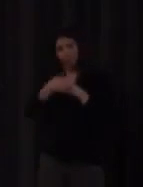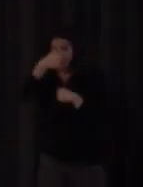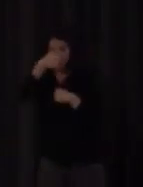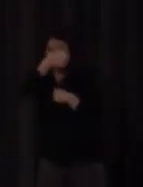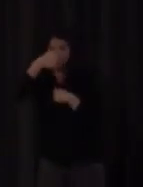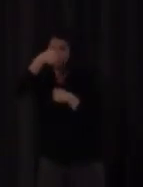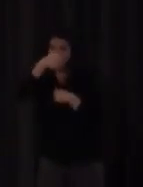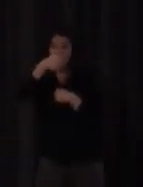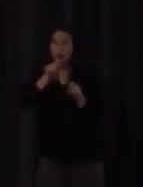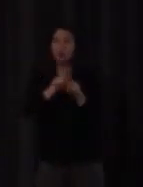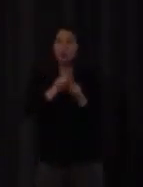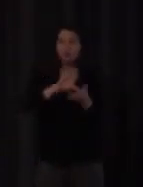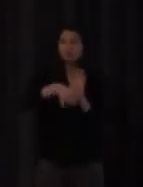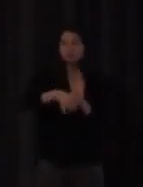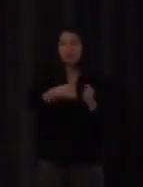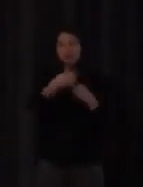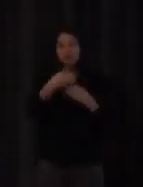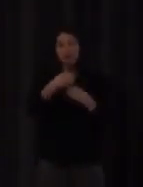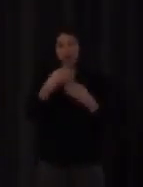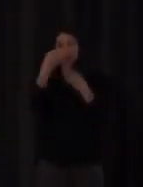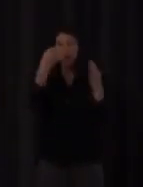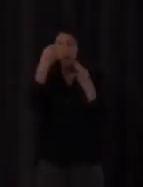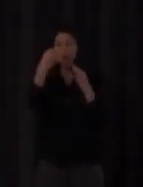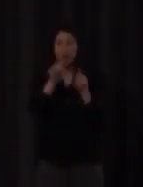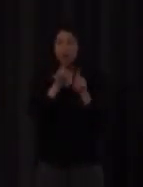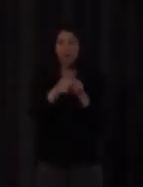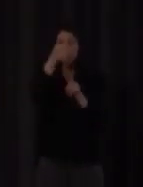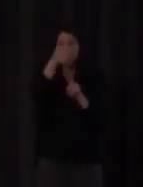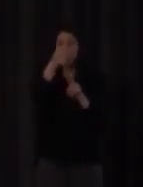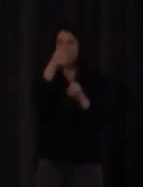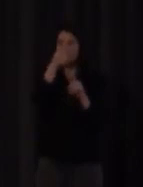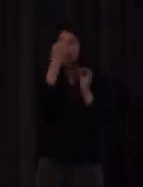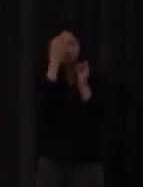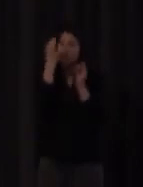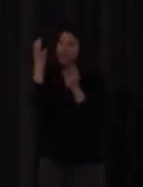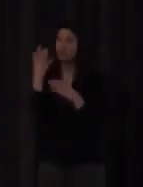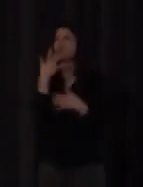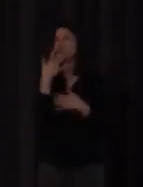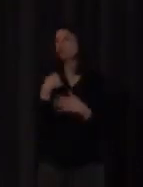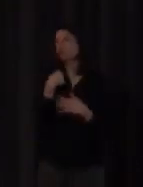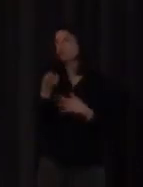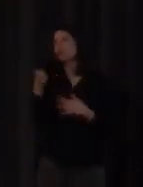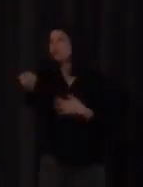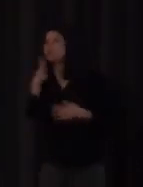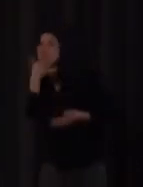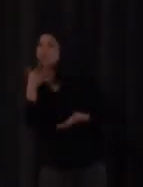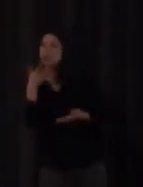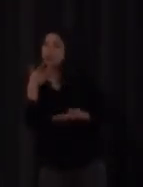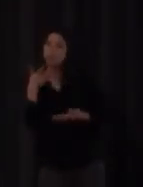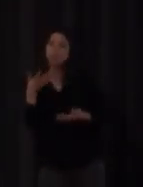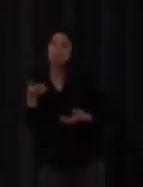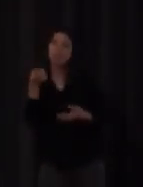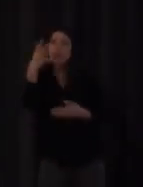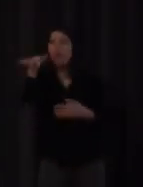nos permite acotar posibilidades si yo les digo hagan ustedes un signo por esta zona